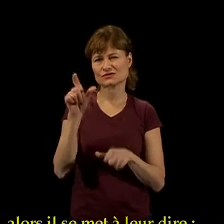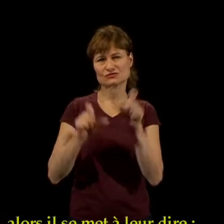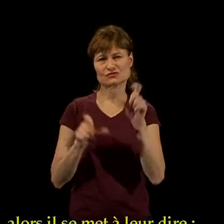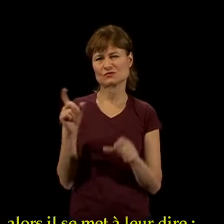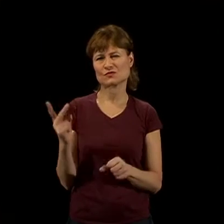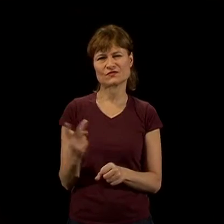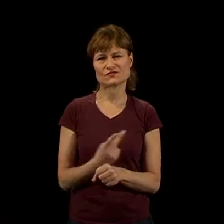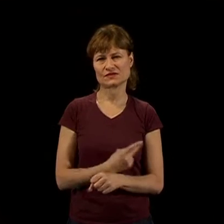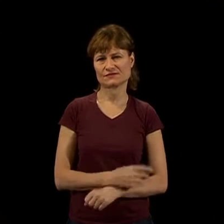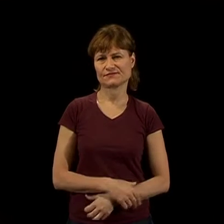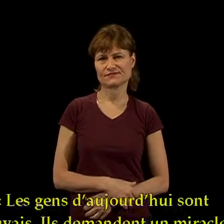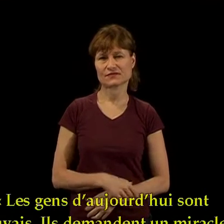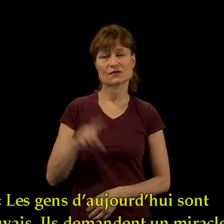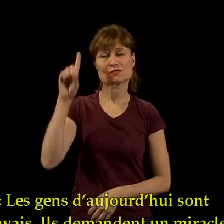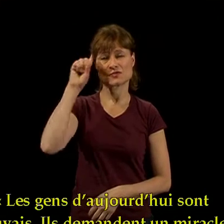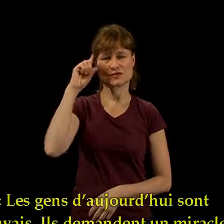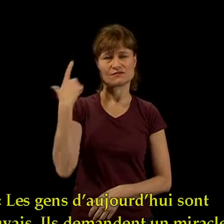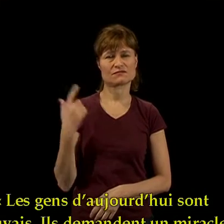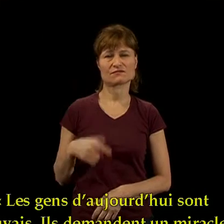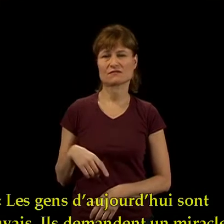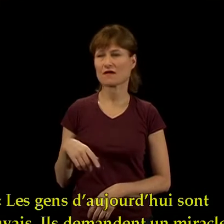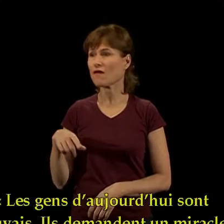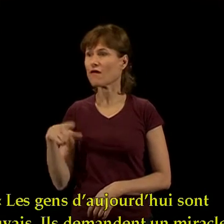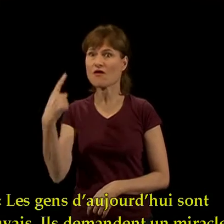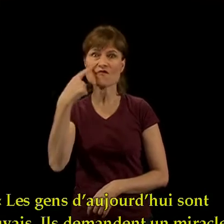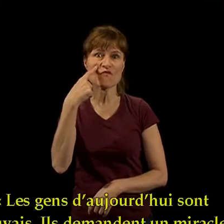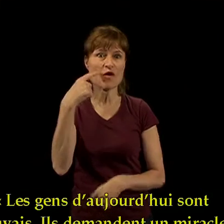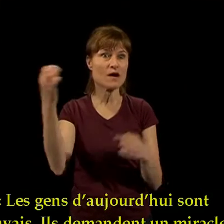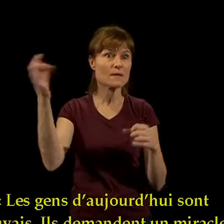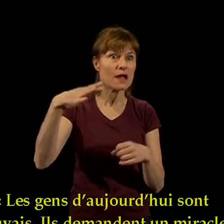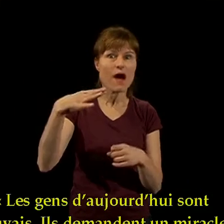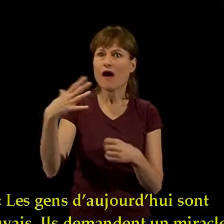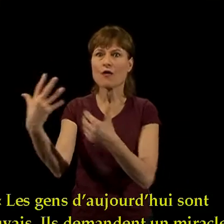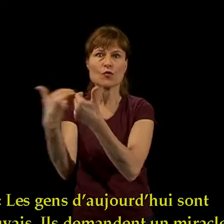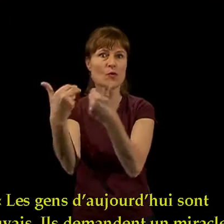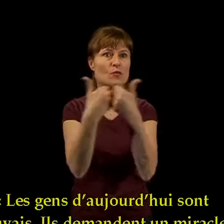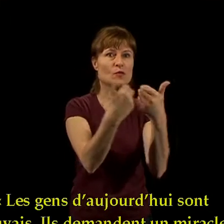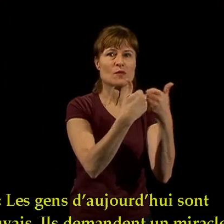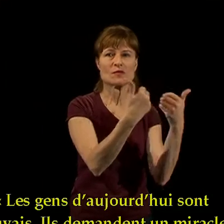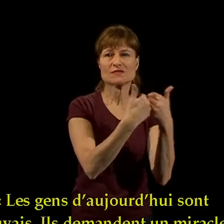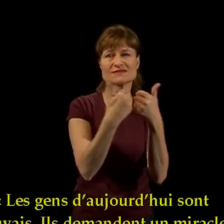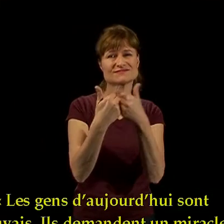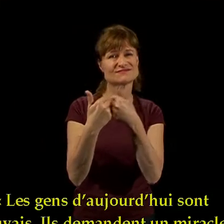Alors, il se met à leur dire, les gens d'aujourd'hui sont mauvais. Ils demandent un miracle.